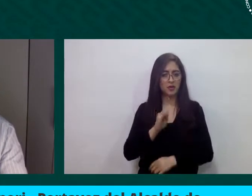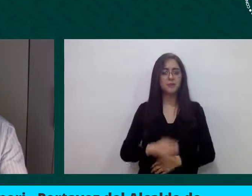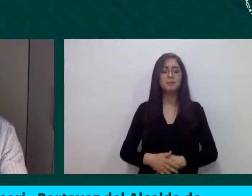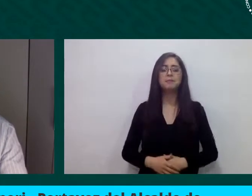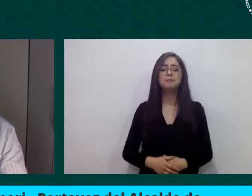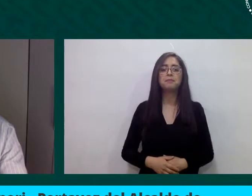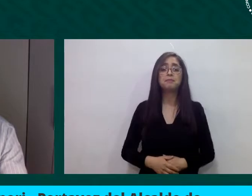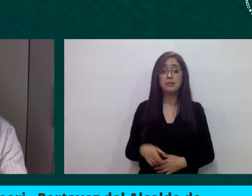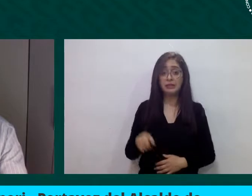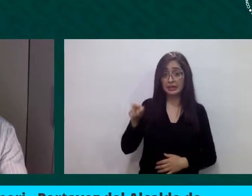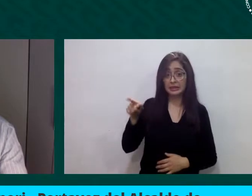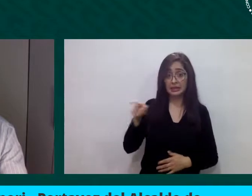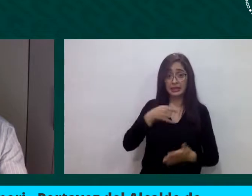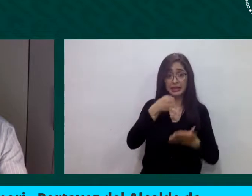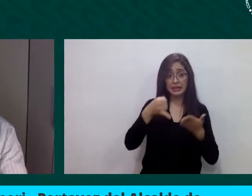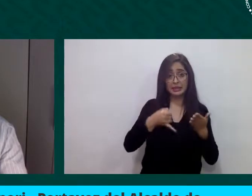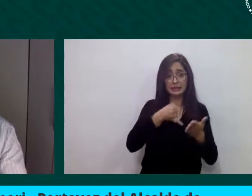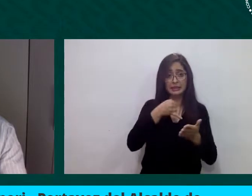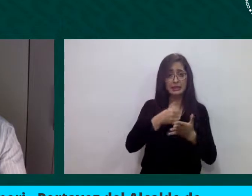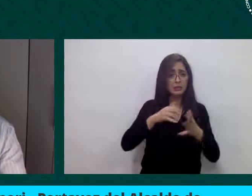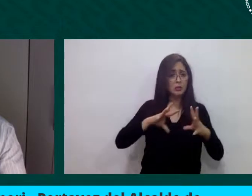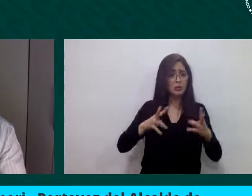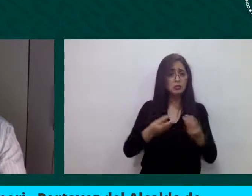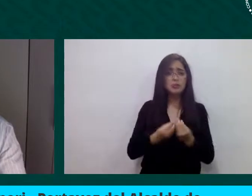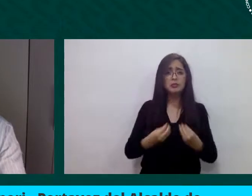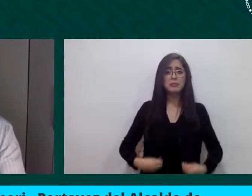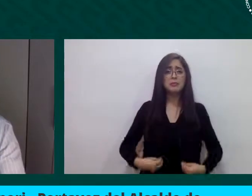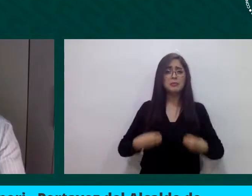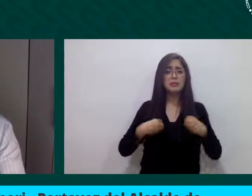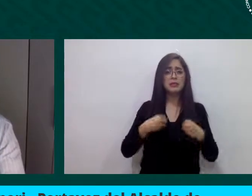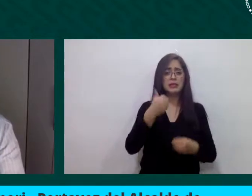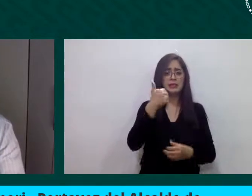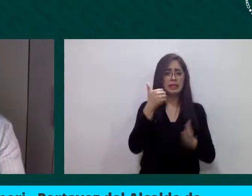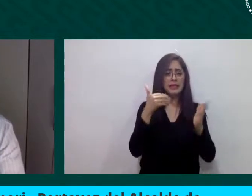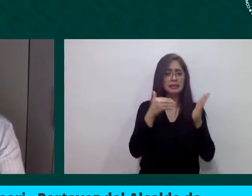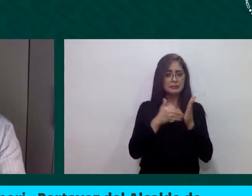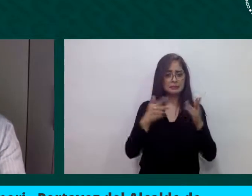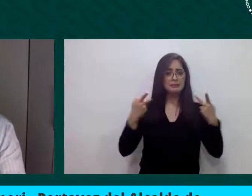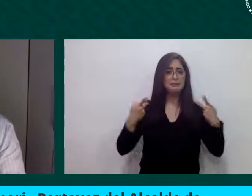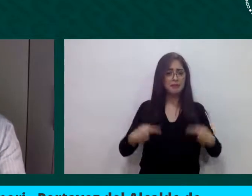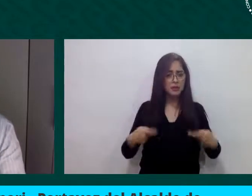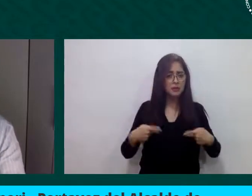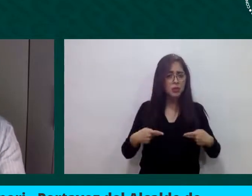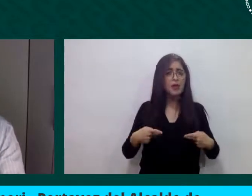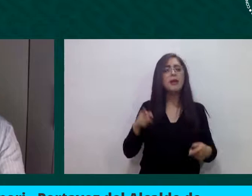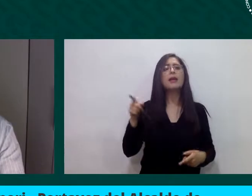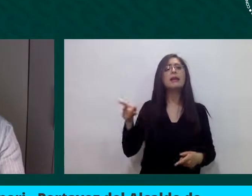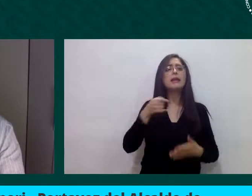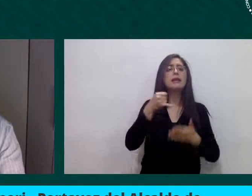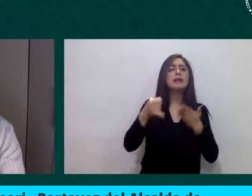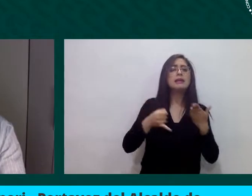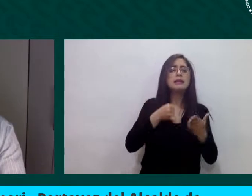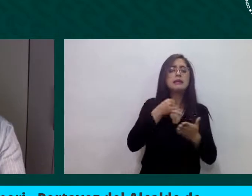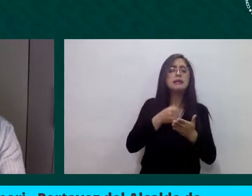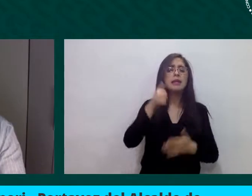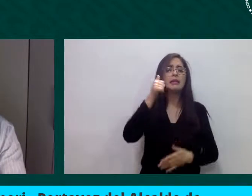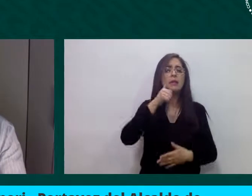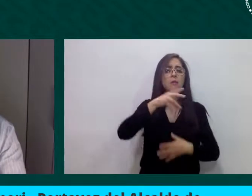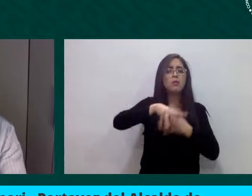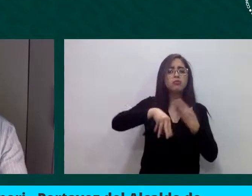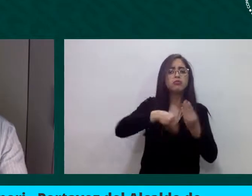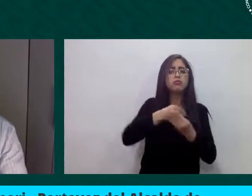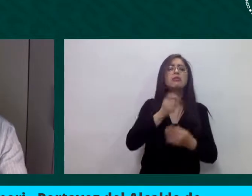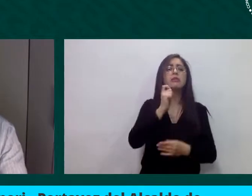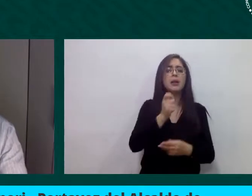habitantes, que es una isla que vive de turismo y de pescado, con 6.000 habitantes, en